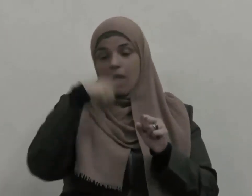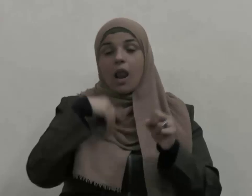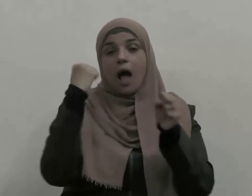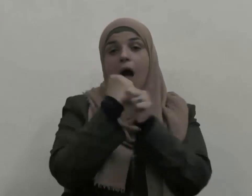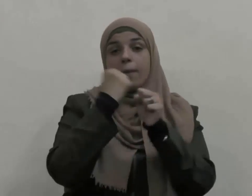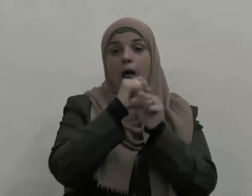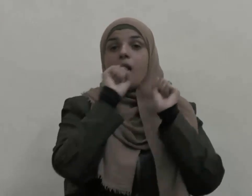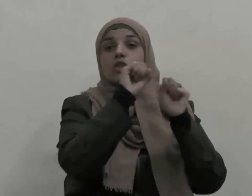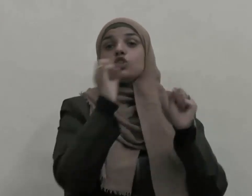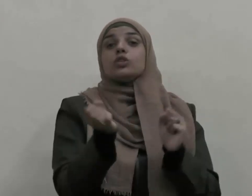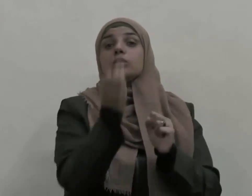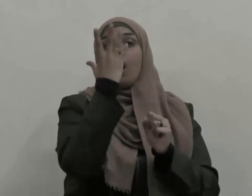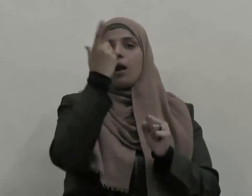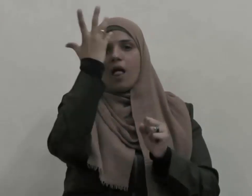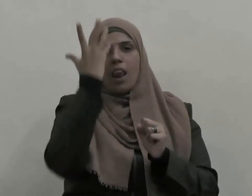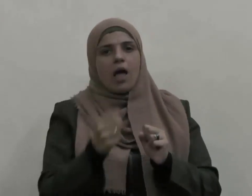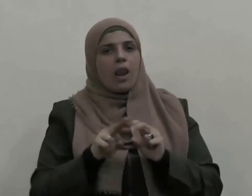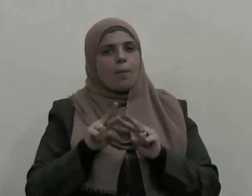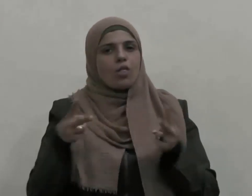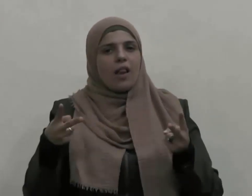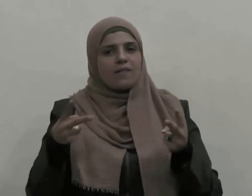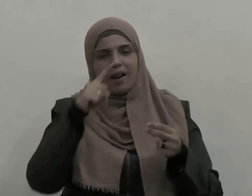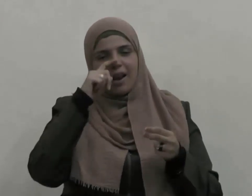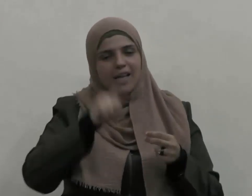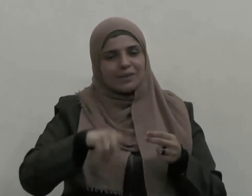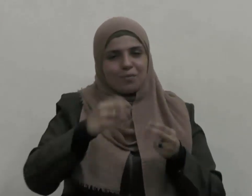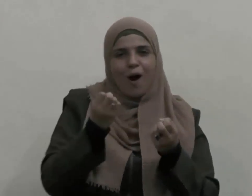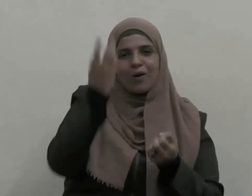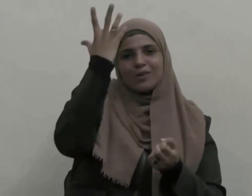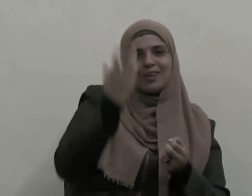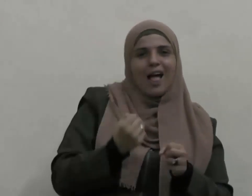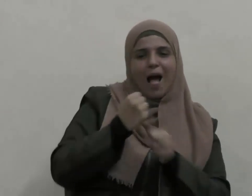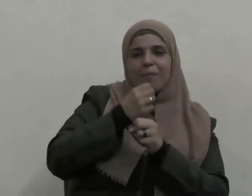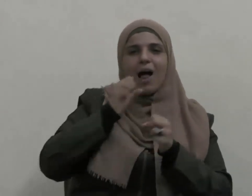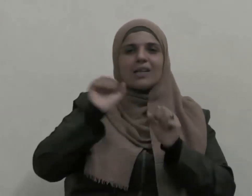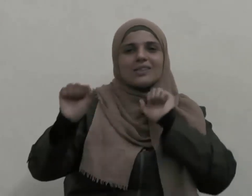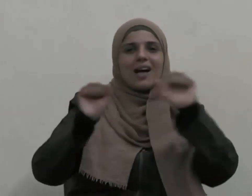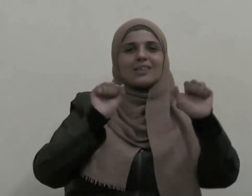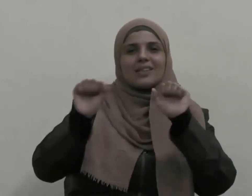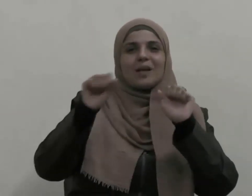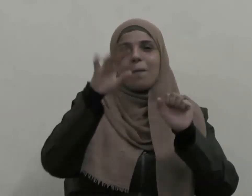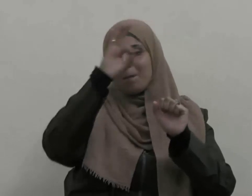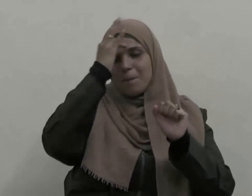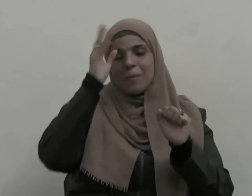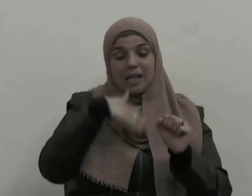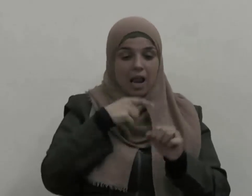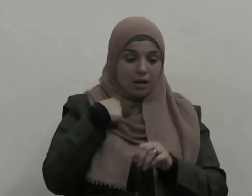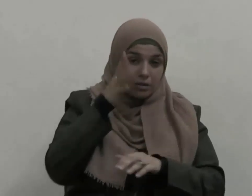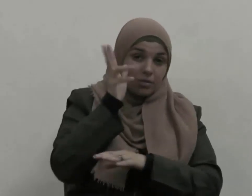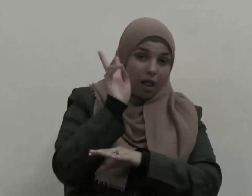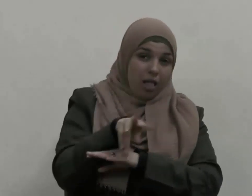بالليل وأنه لا يقبل النافلة حتى تؤدى الفريضة